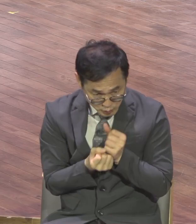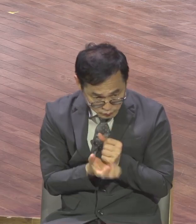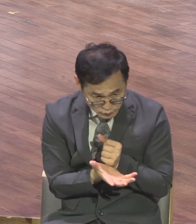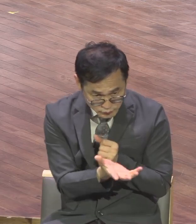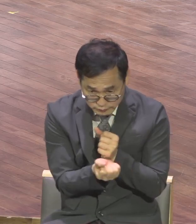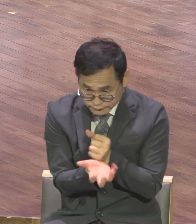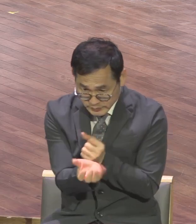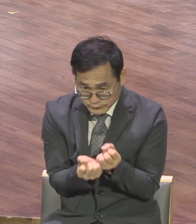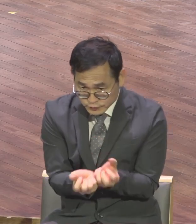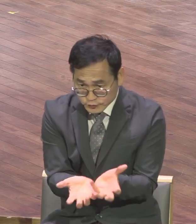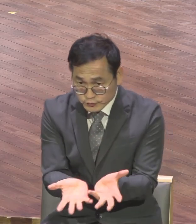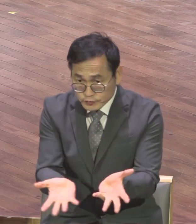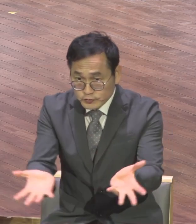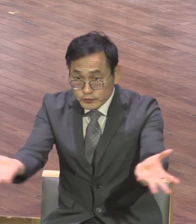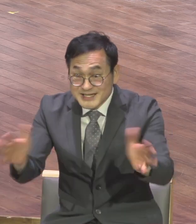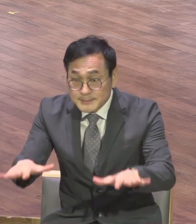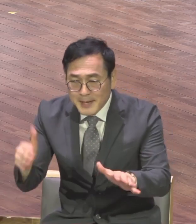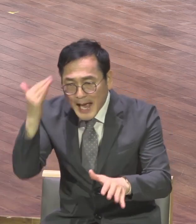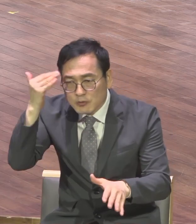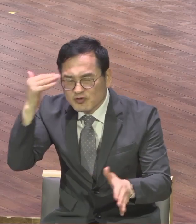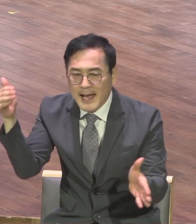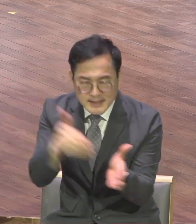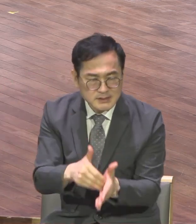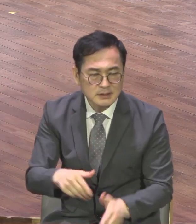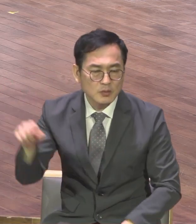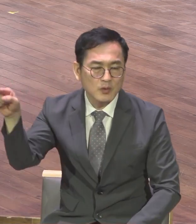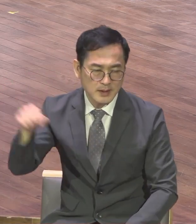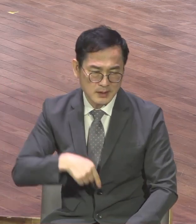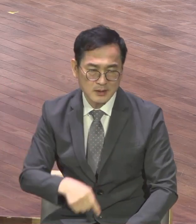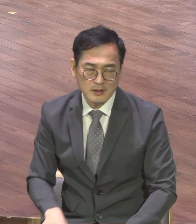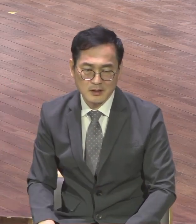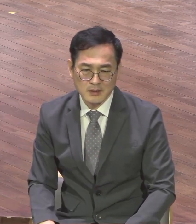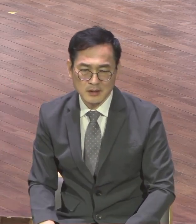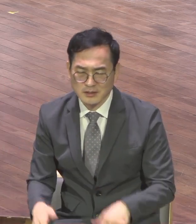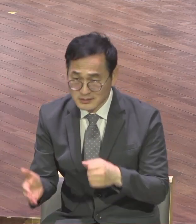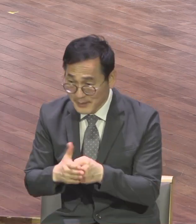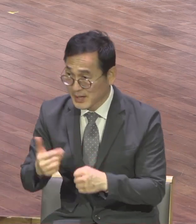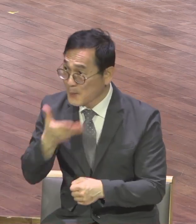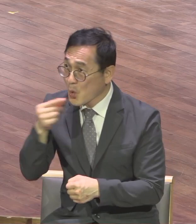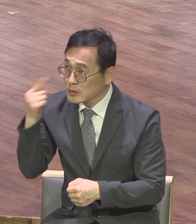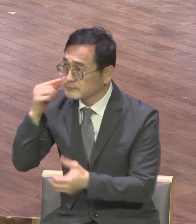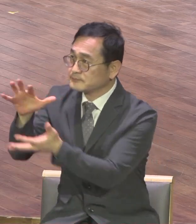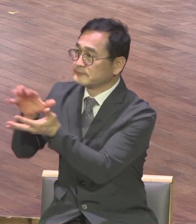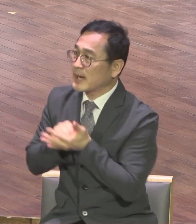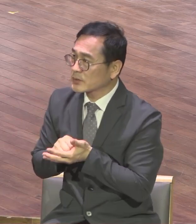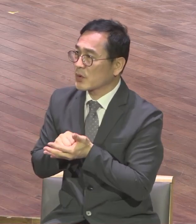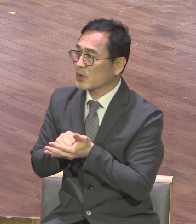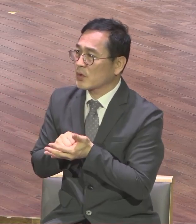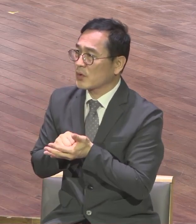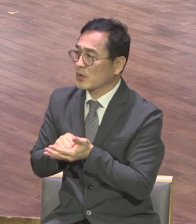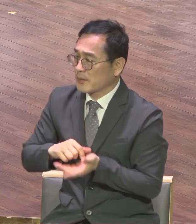살았겠어요 그래서 우리가 필리핀으로 전 237개 나라를 향하여 가는 것입니다